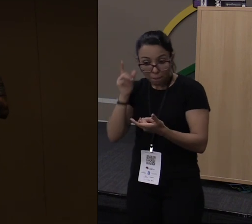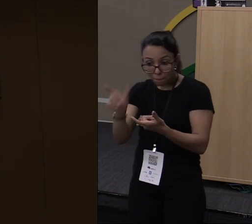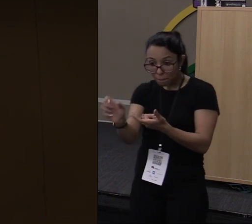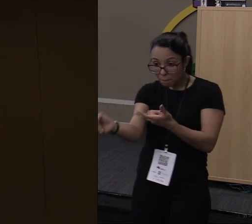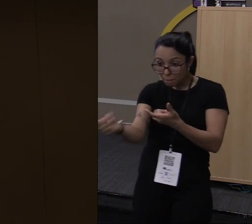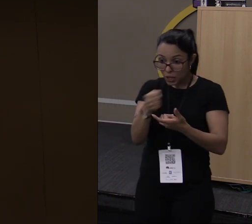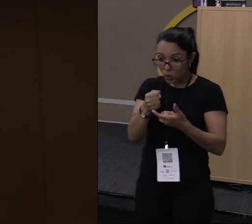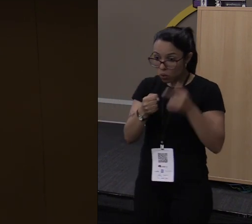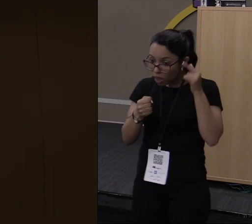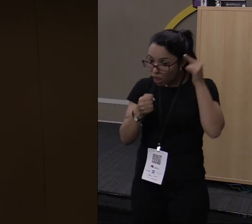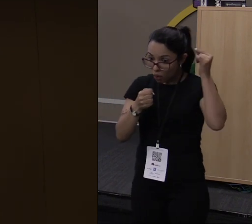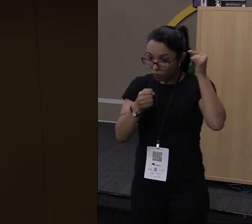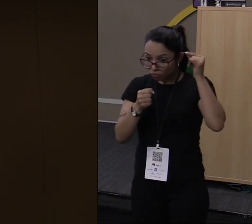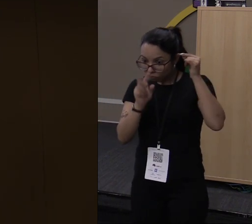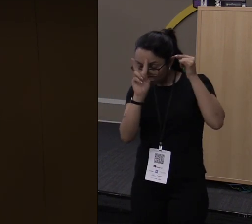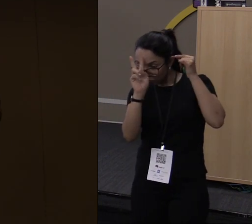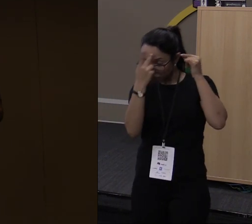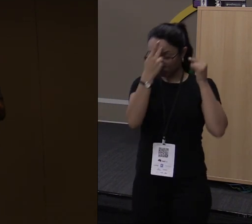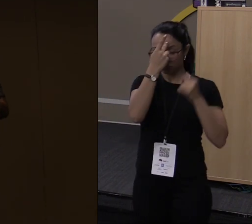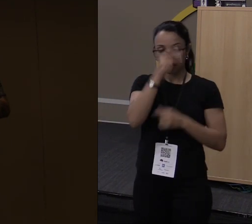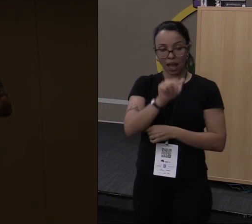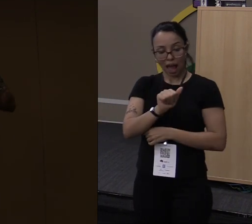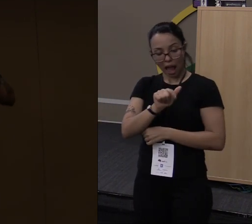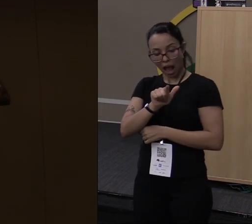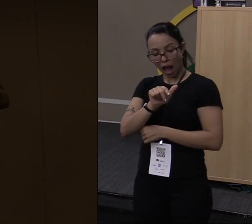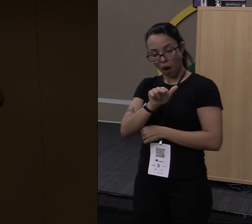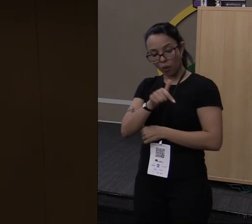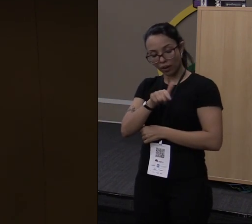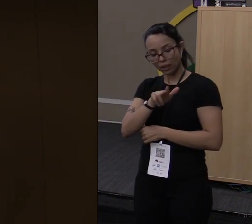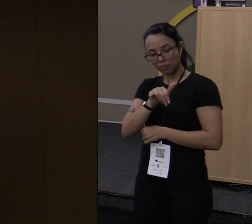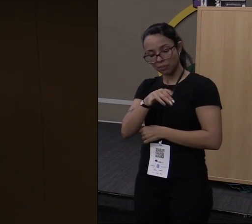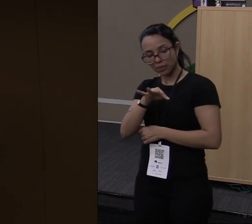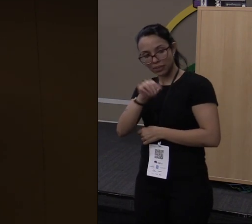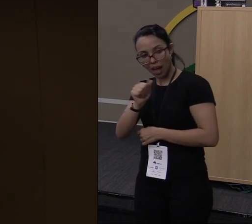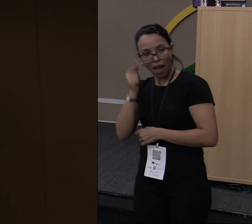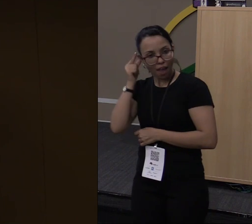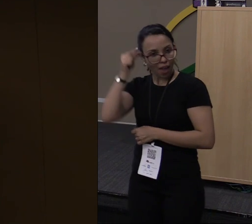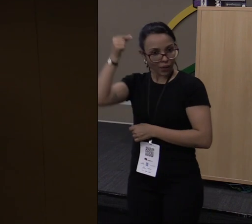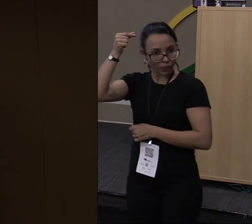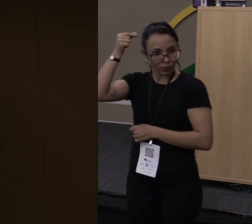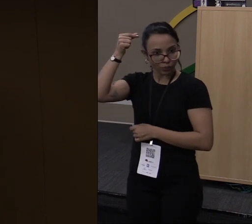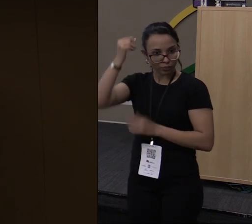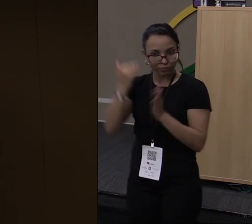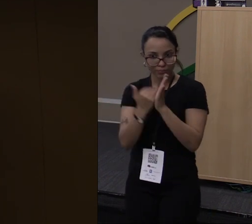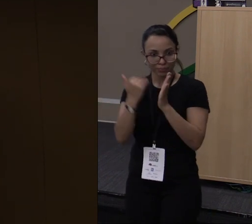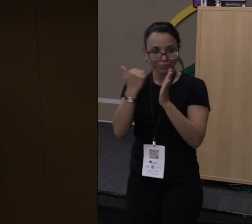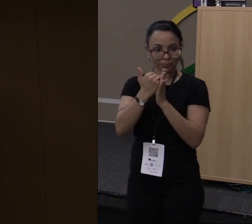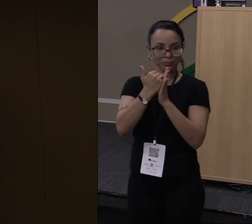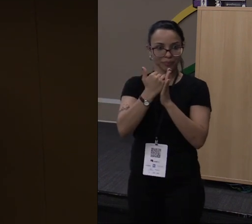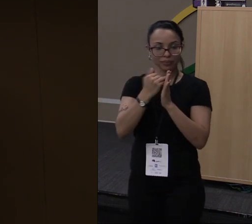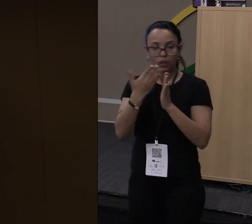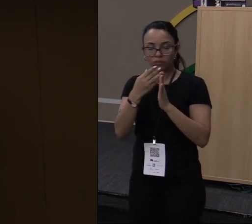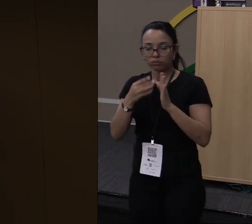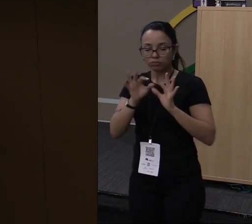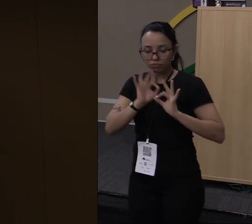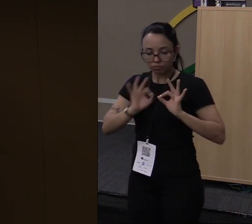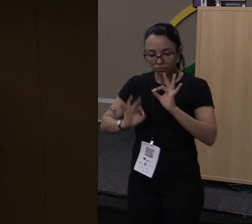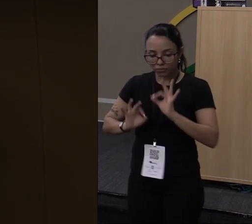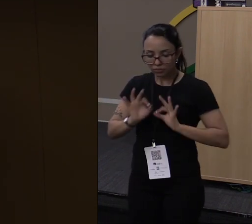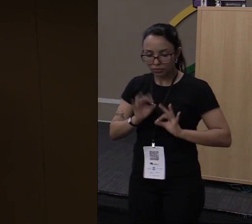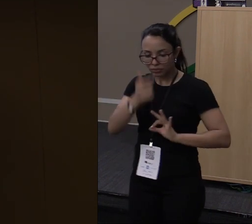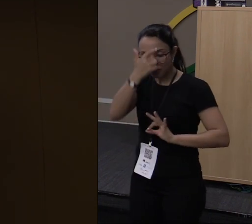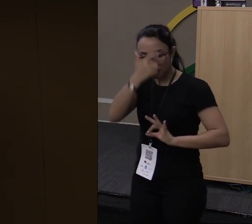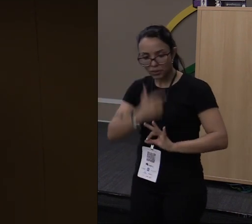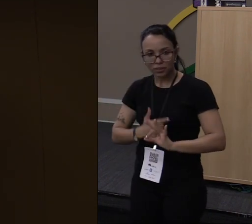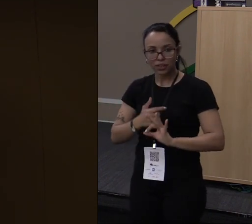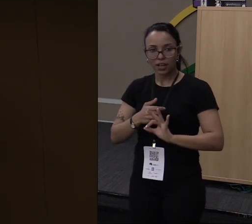você passa a ser um alquimista elfo. Então, durante o jogo, você vai compondo o seu personagem de acordo com as cartas